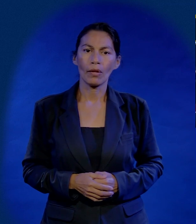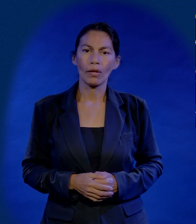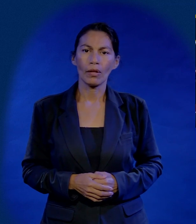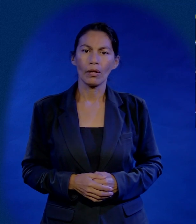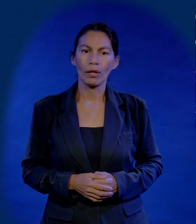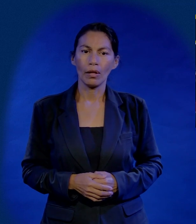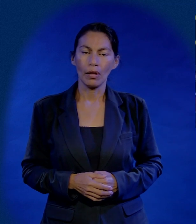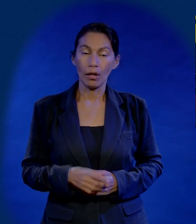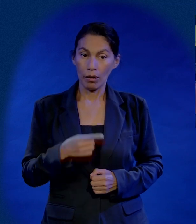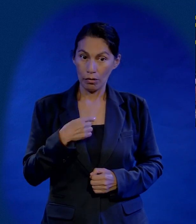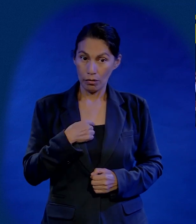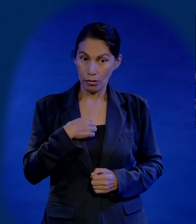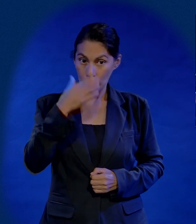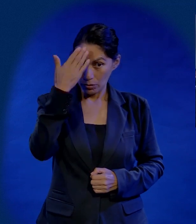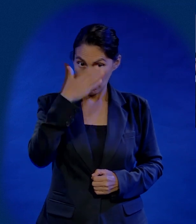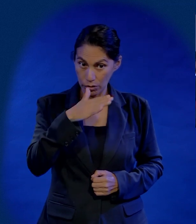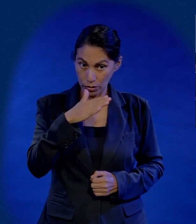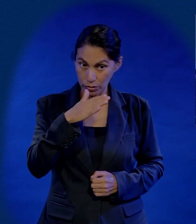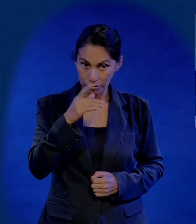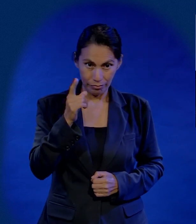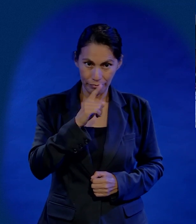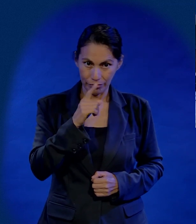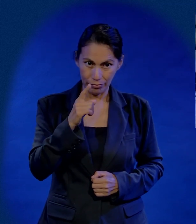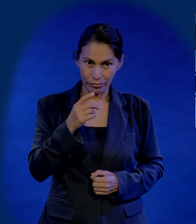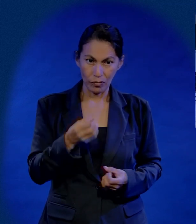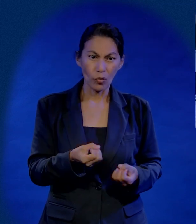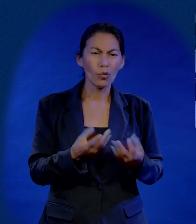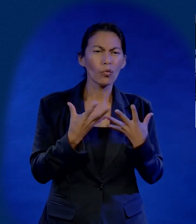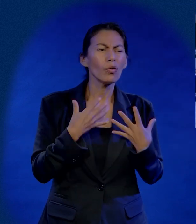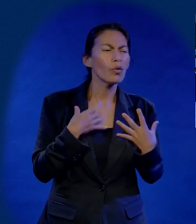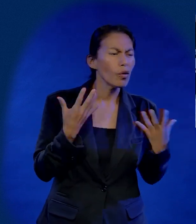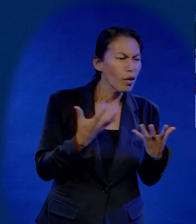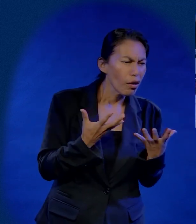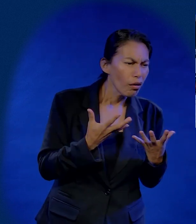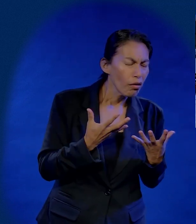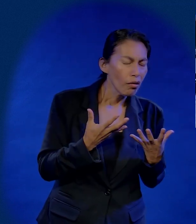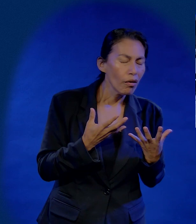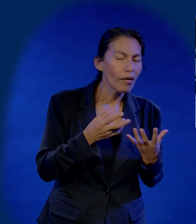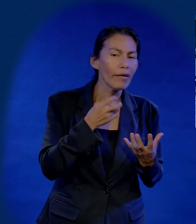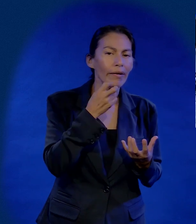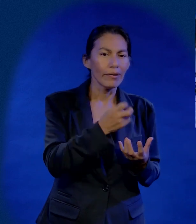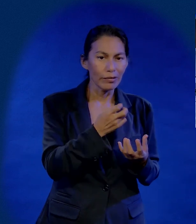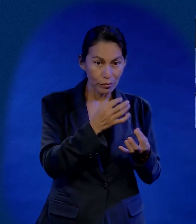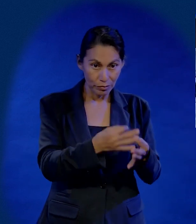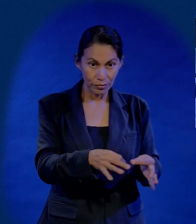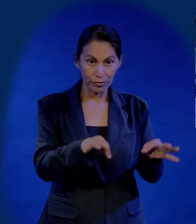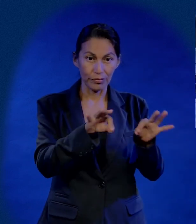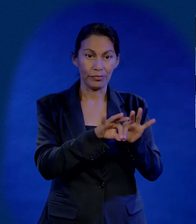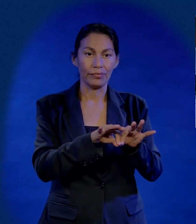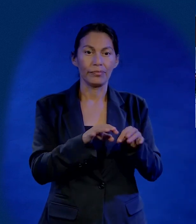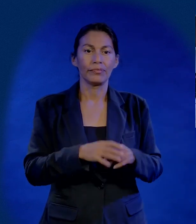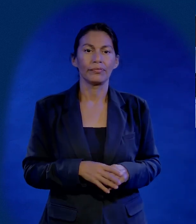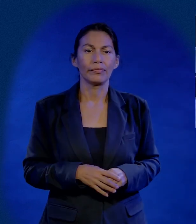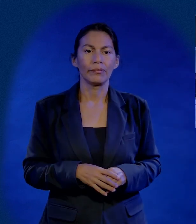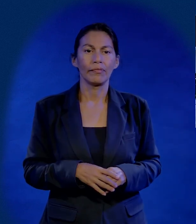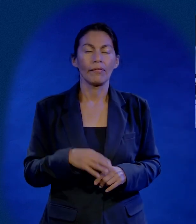Dicho de otra forma, no se trata de cuánto sé, se trata de cuánto aplico. Así sea poco,